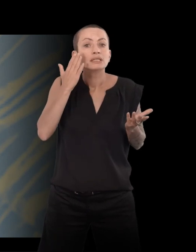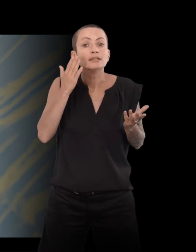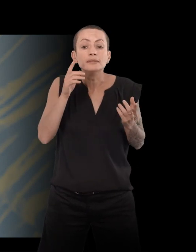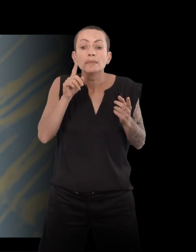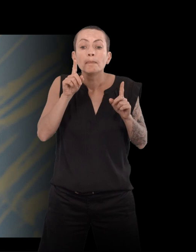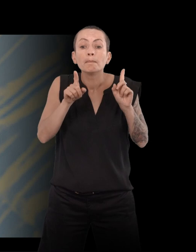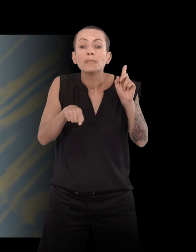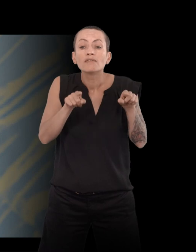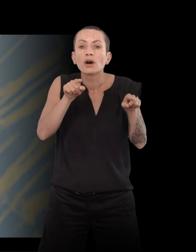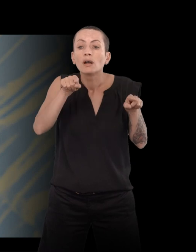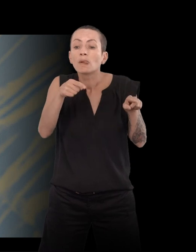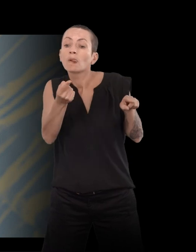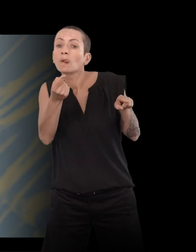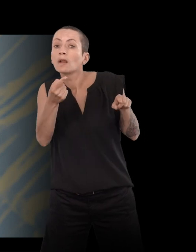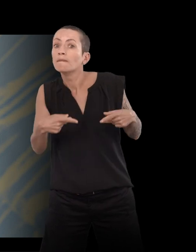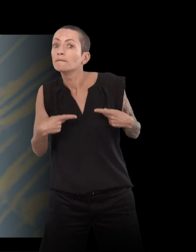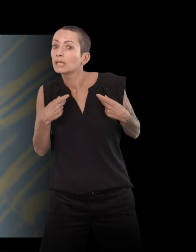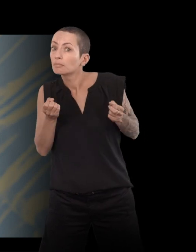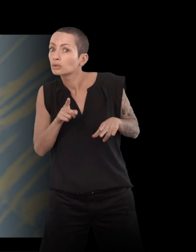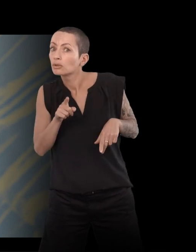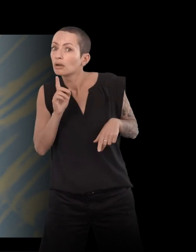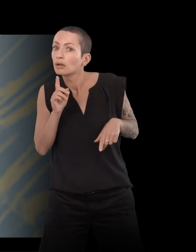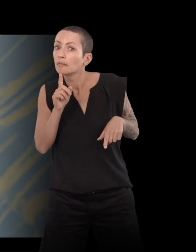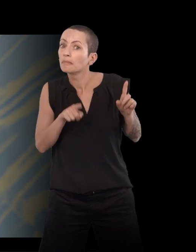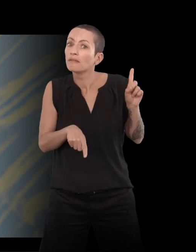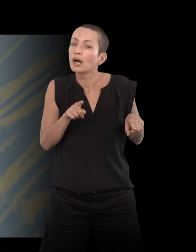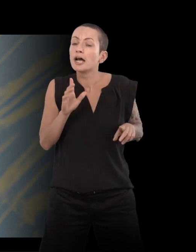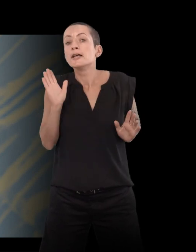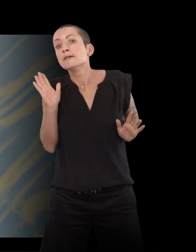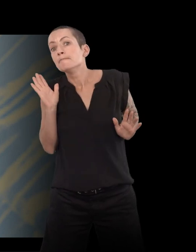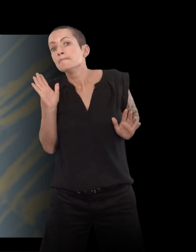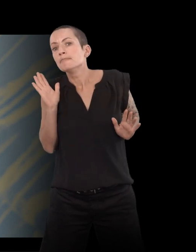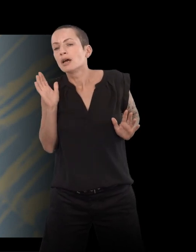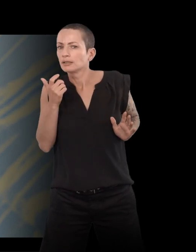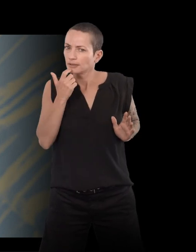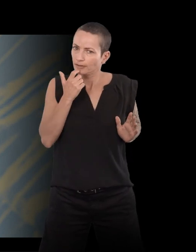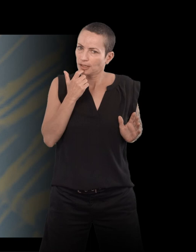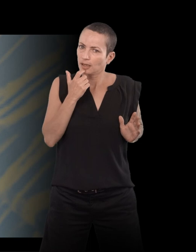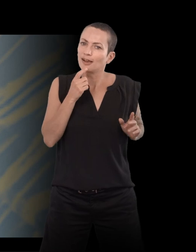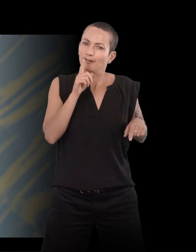virgule, la vie n pas sûre, c'est qu'à d'autres instants, la vie peut